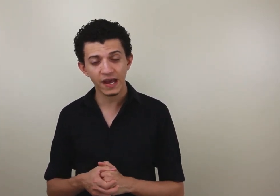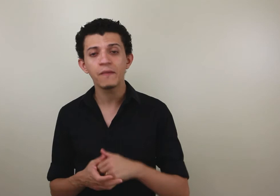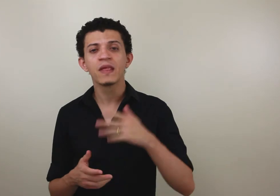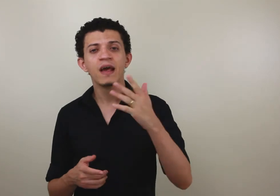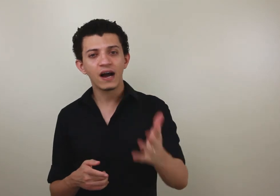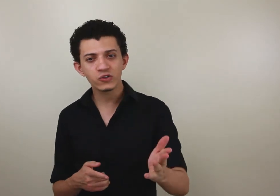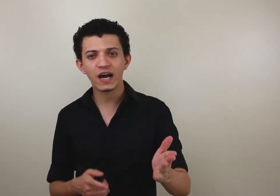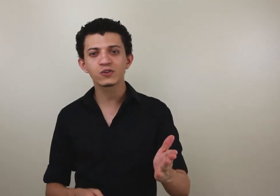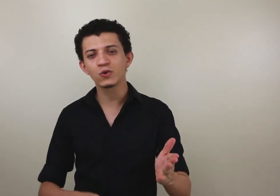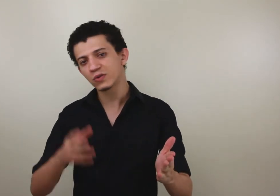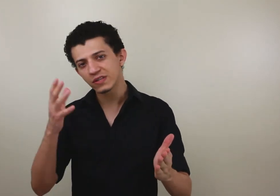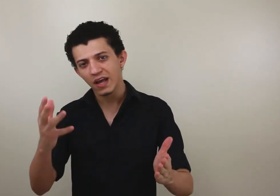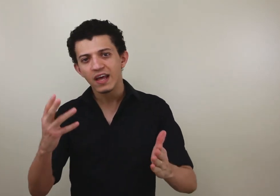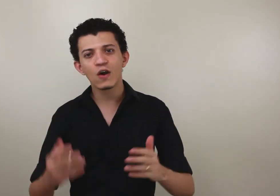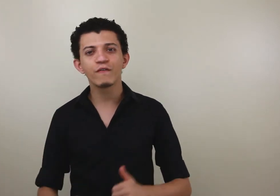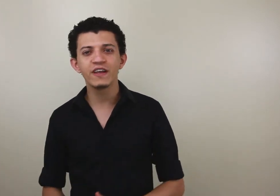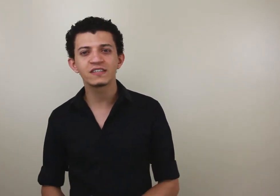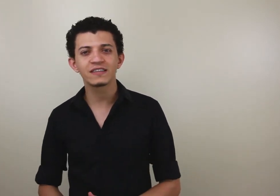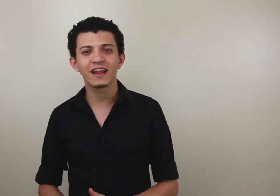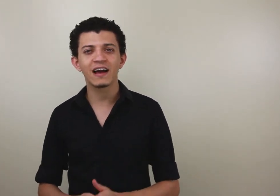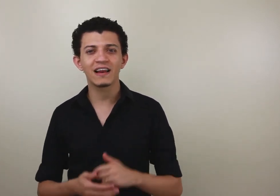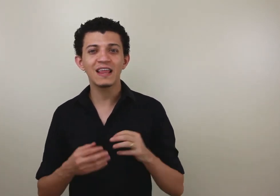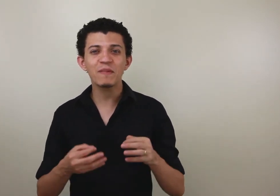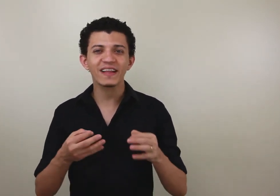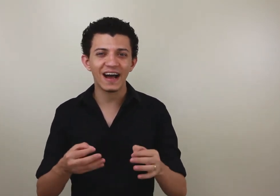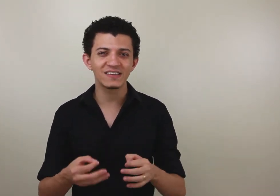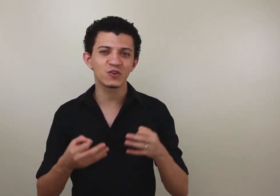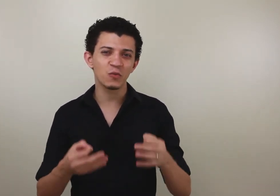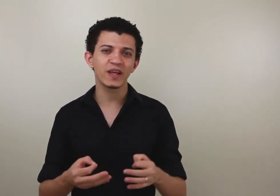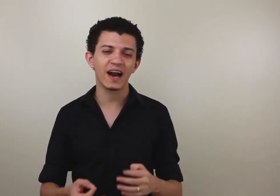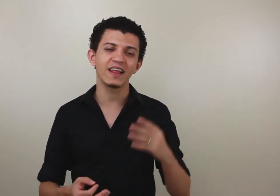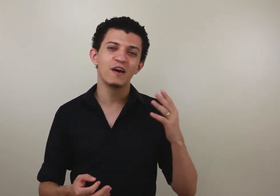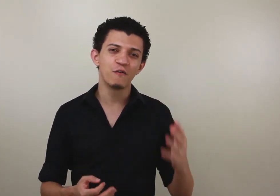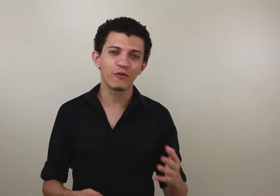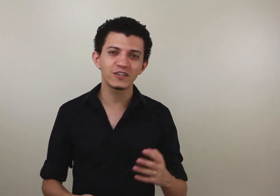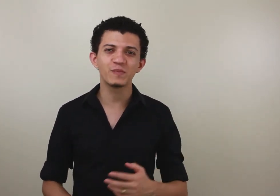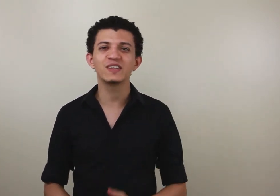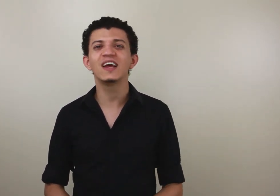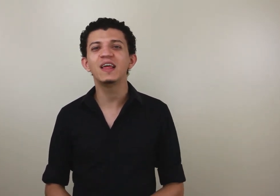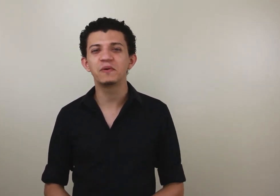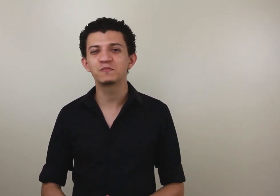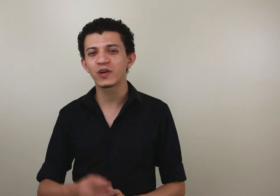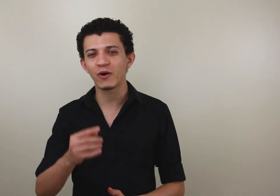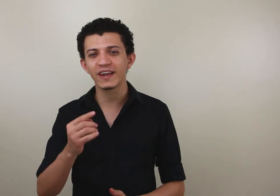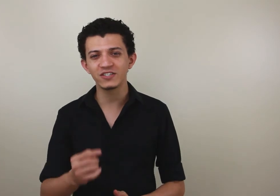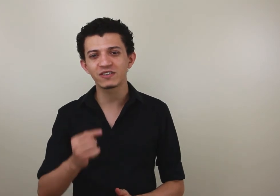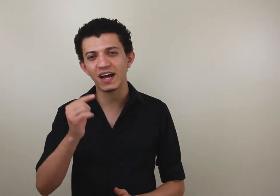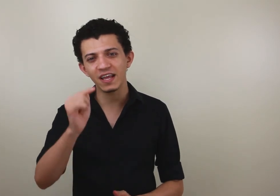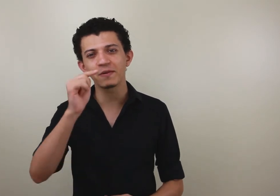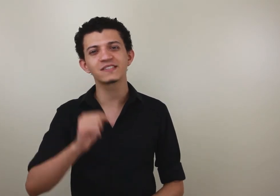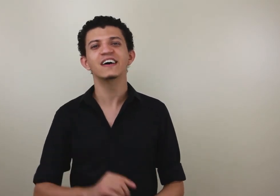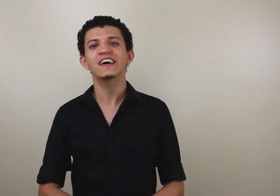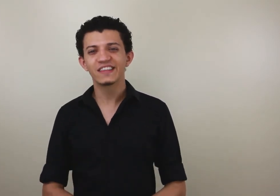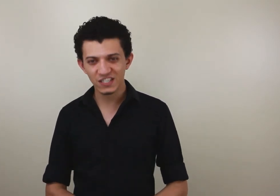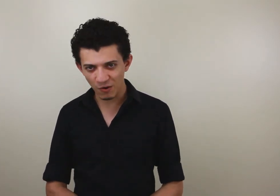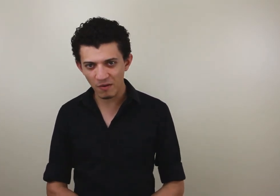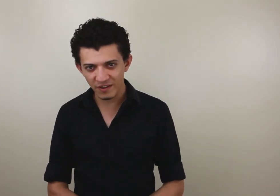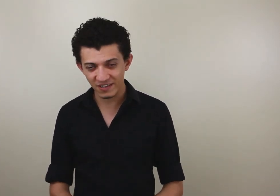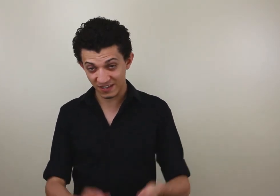é ajudar surdos e ouvintes a terem a liberdade de se comunicarem fluentemente em Libras. Porque eu acredito que a Libras transforma a vida. Se